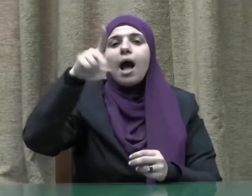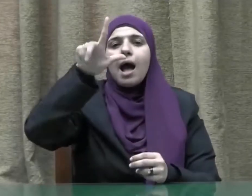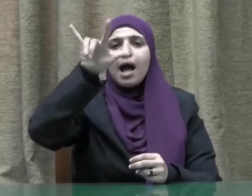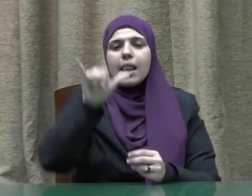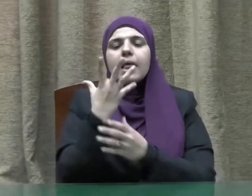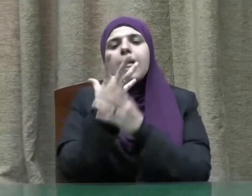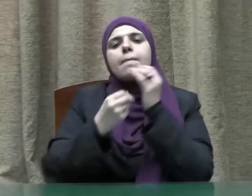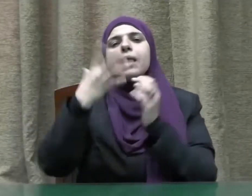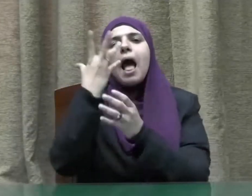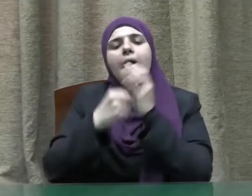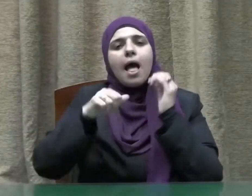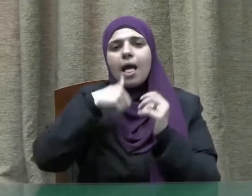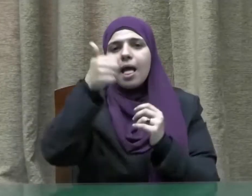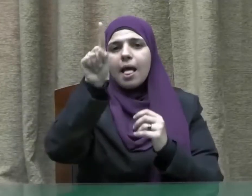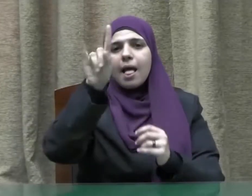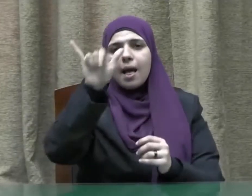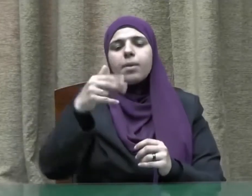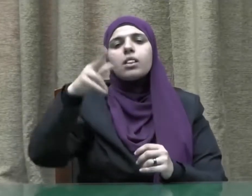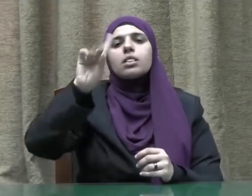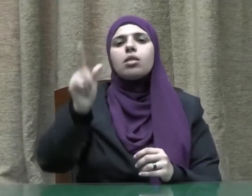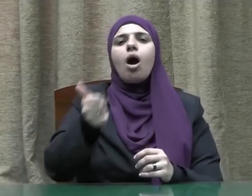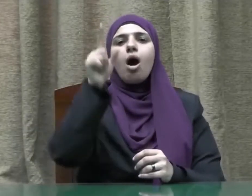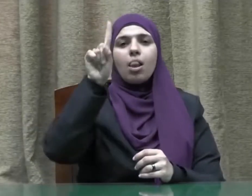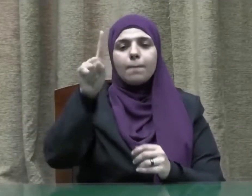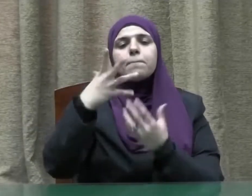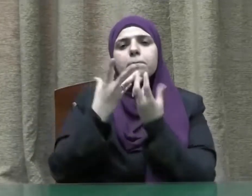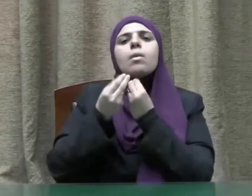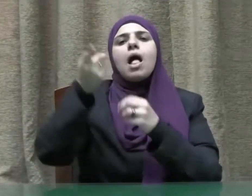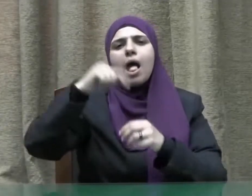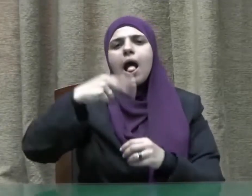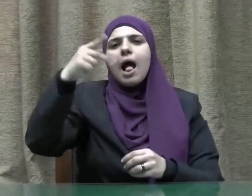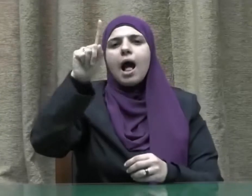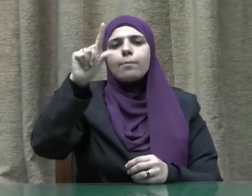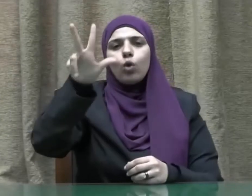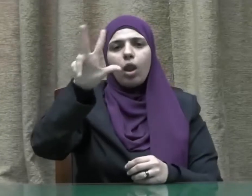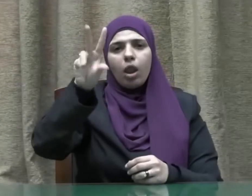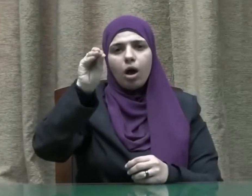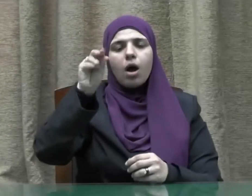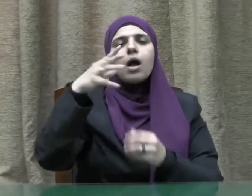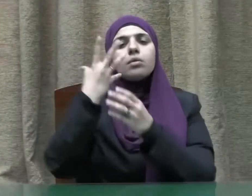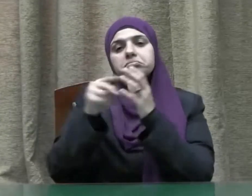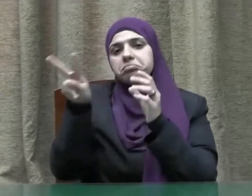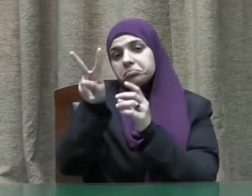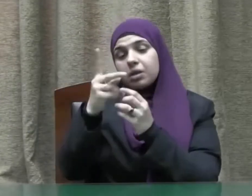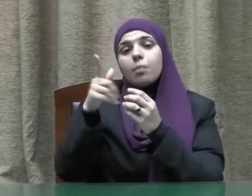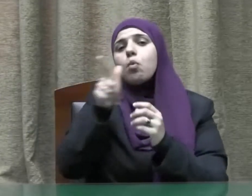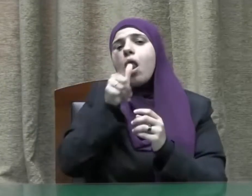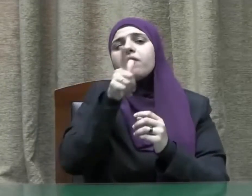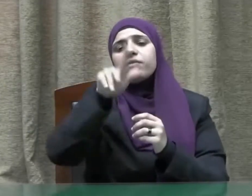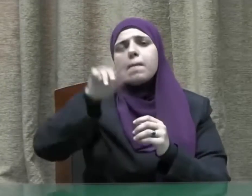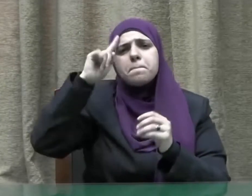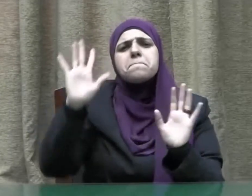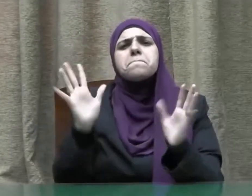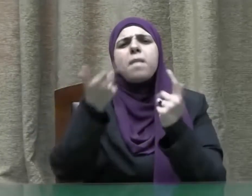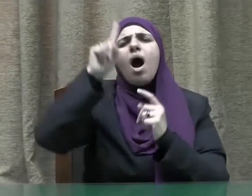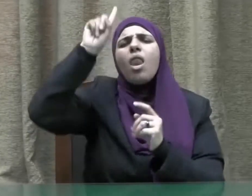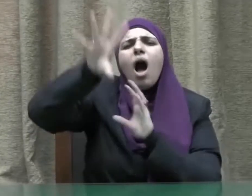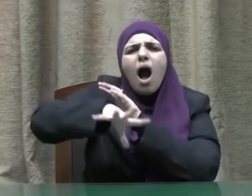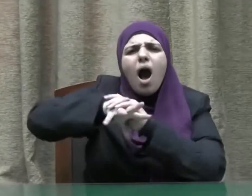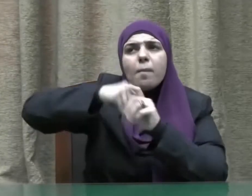بن أبي طالب وعبد الله بن عباس رضي الله عنهما ما بعث الله نبيا من